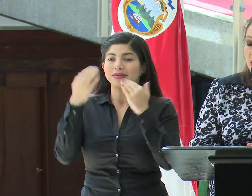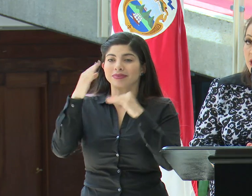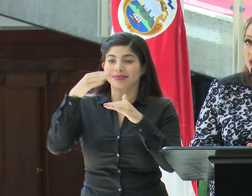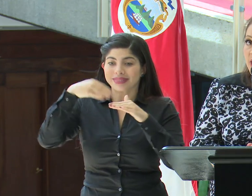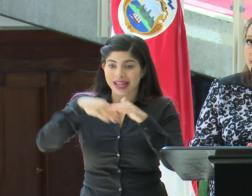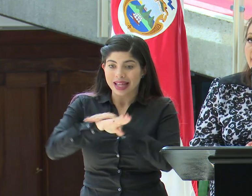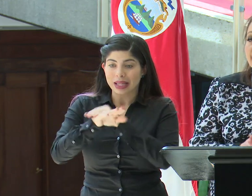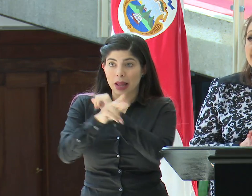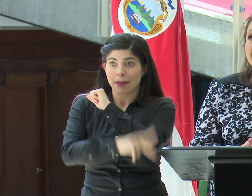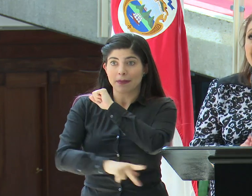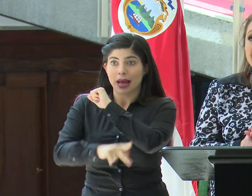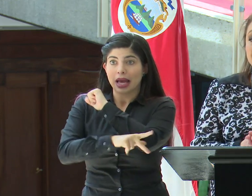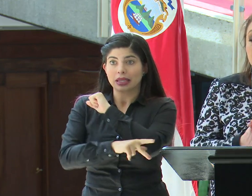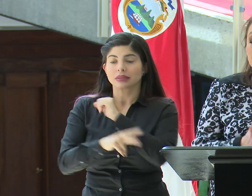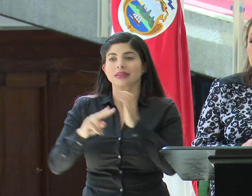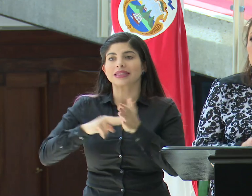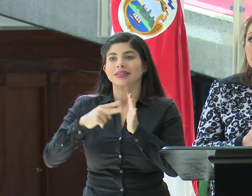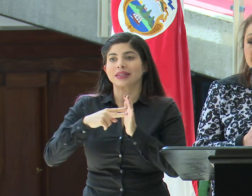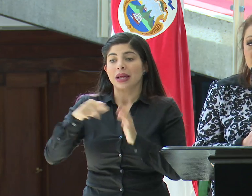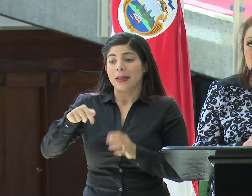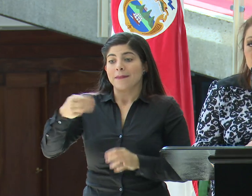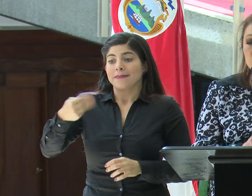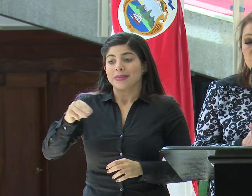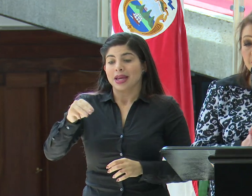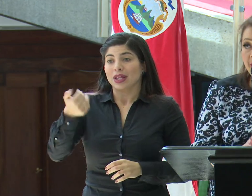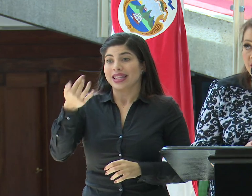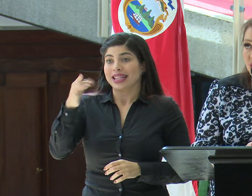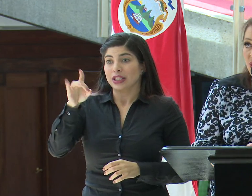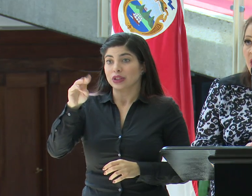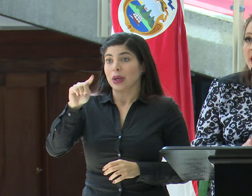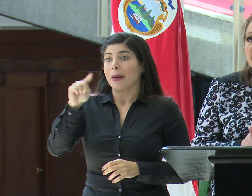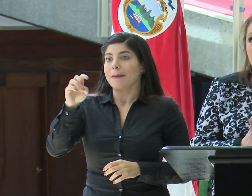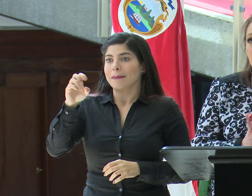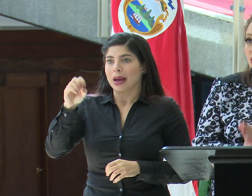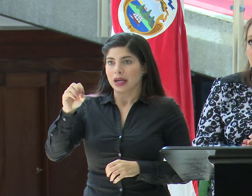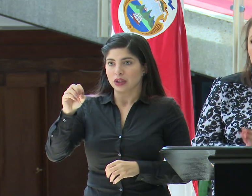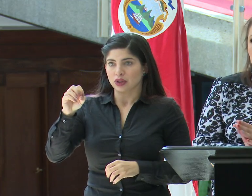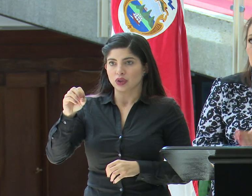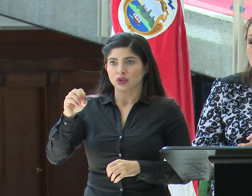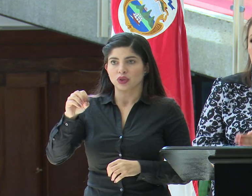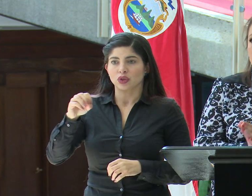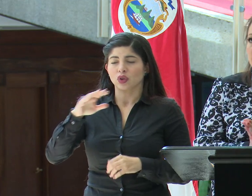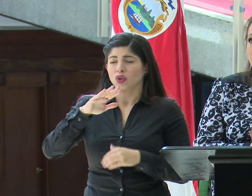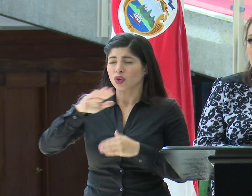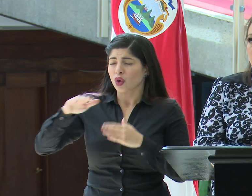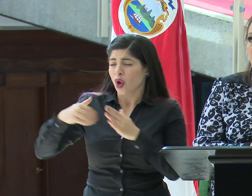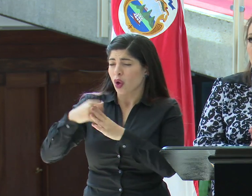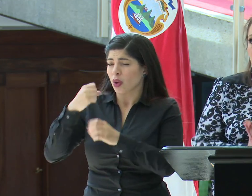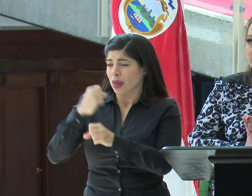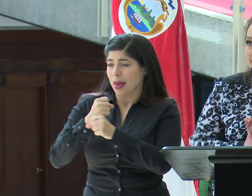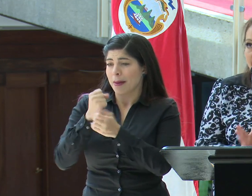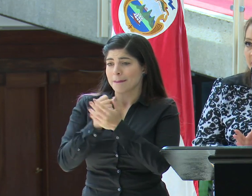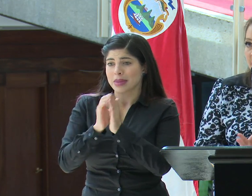ingreso al territorio nacional, que sería este miércoles 18 de marzo, todas las funciones de migración funcionan exactamente